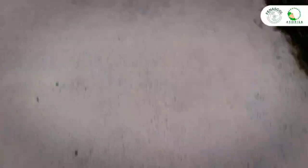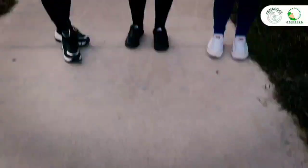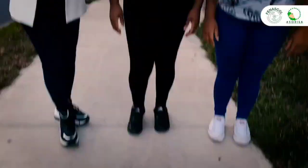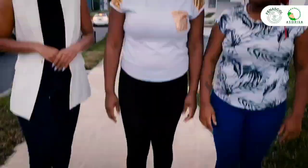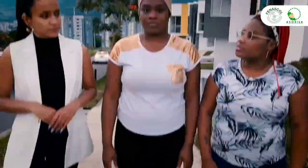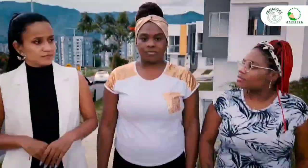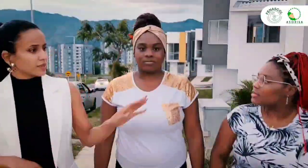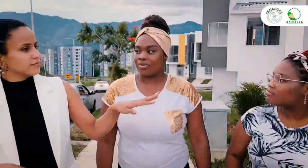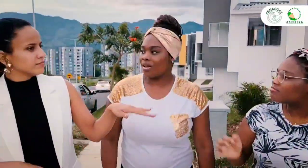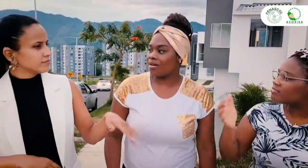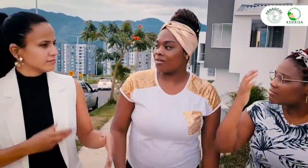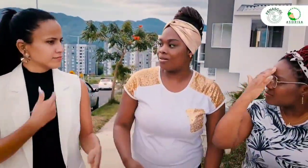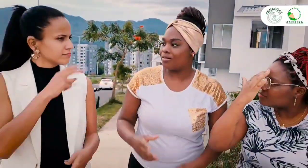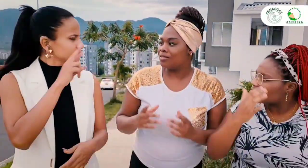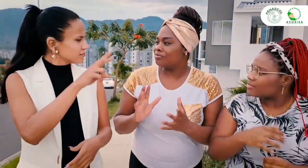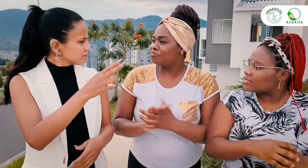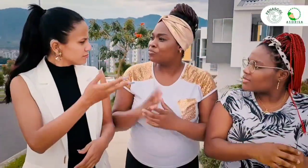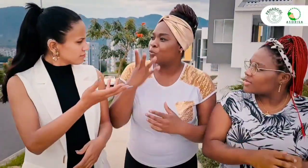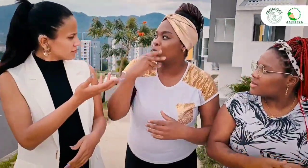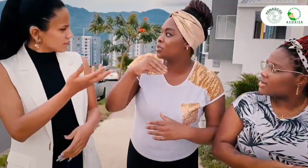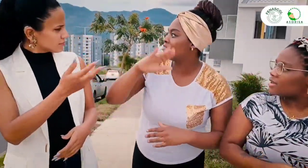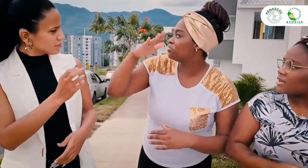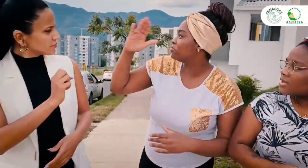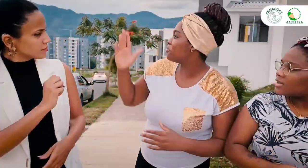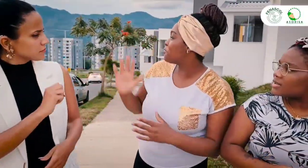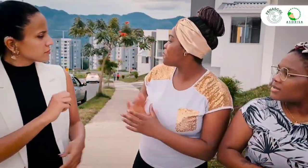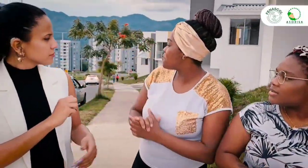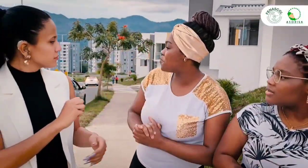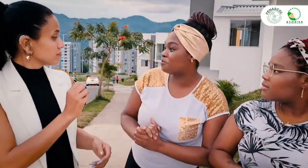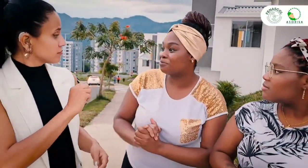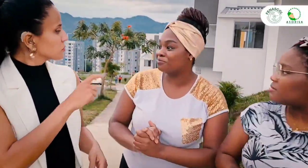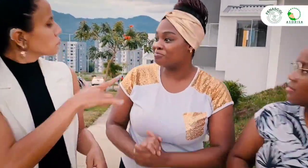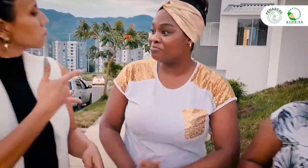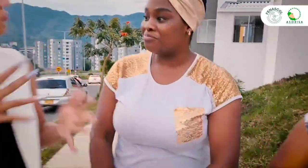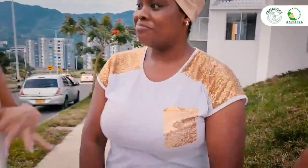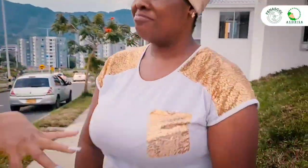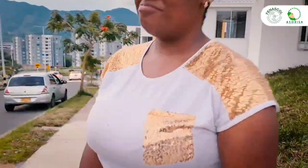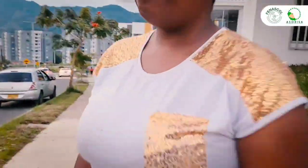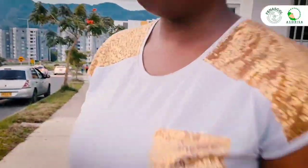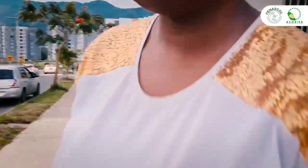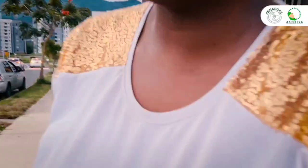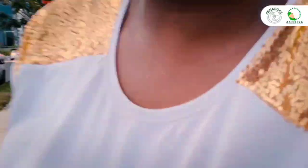En estos días vi estas montañas Sí, ¿y cómo te has sentido por acá?